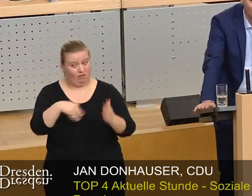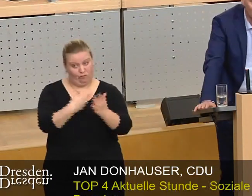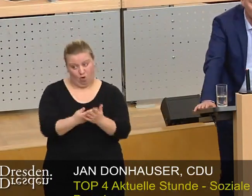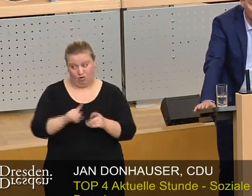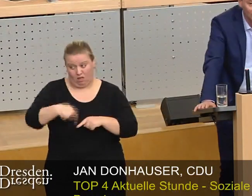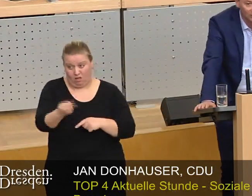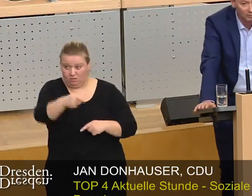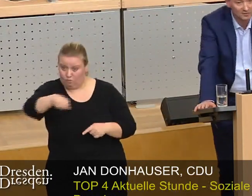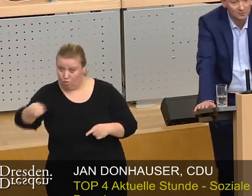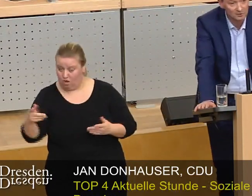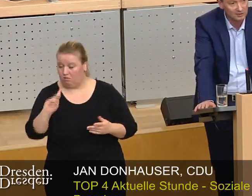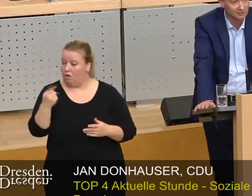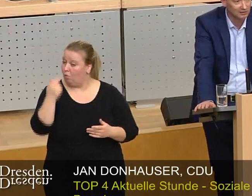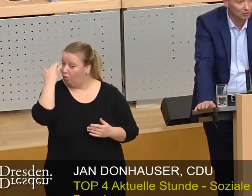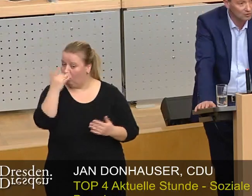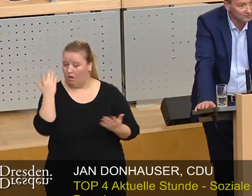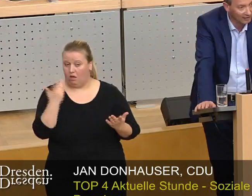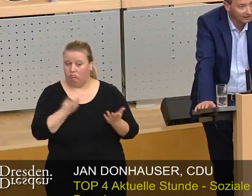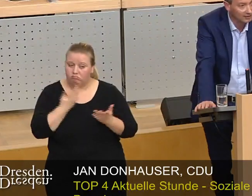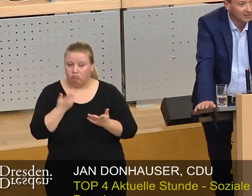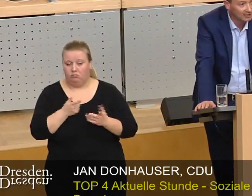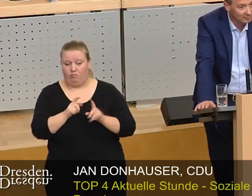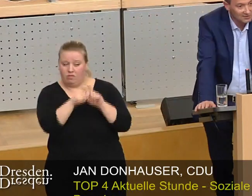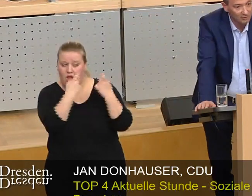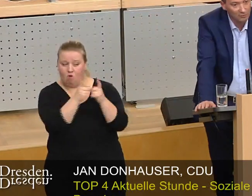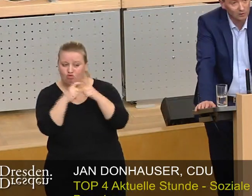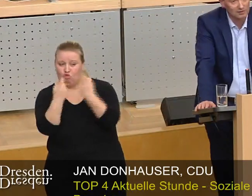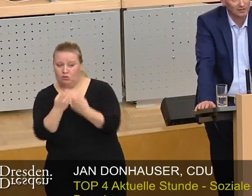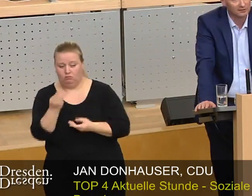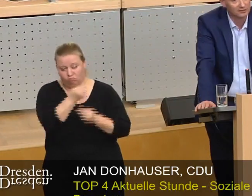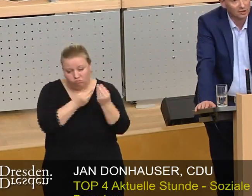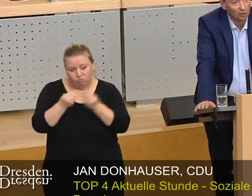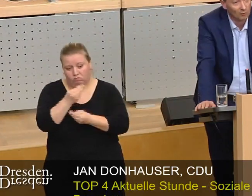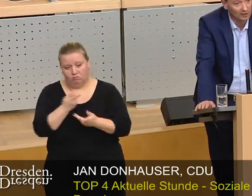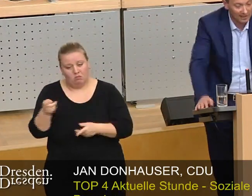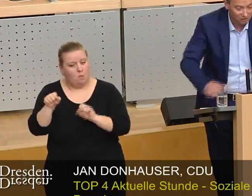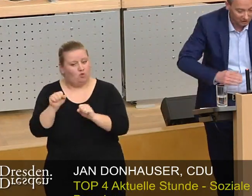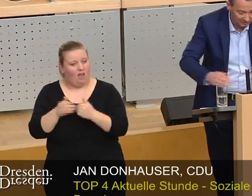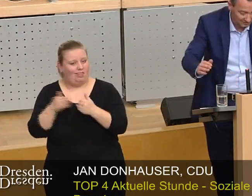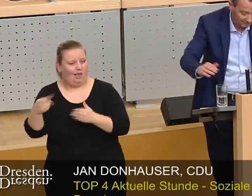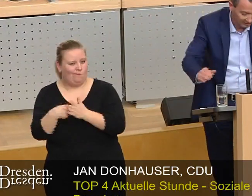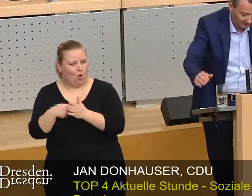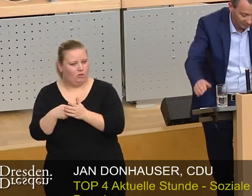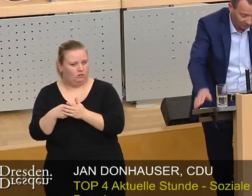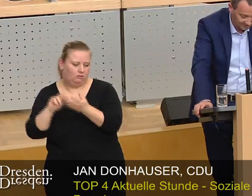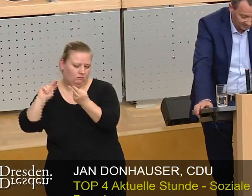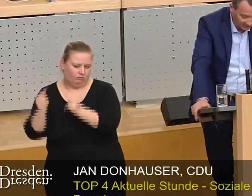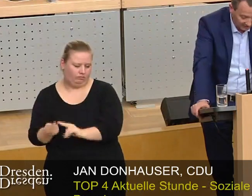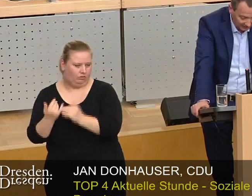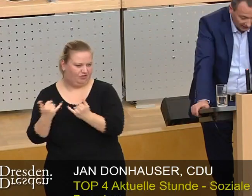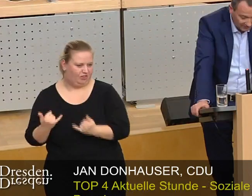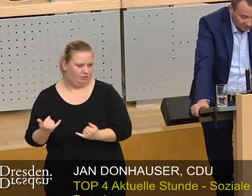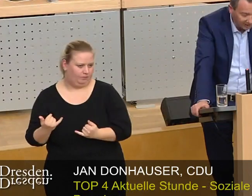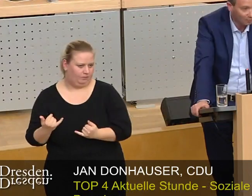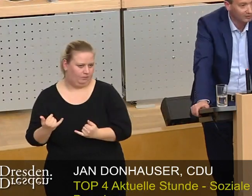in den nächsten Monaten auch mal darüber diskutieren, in den Ausschüssen vor allen Dingen, gibt es dort Möglichkeiten, um dem Anstieg dieser Nebenkosten